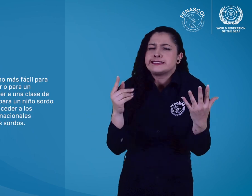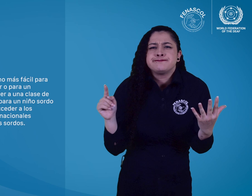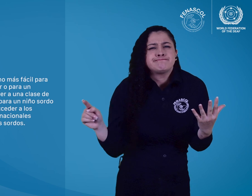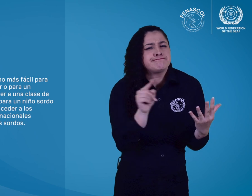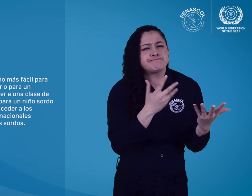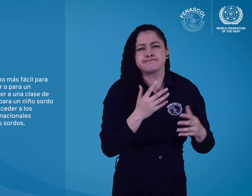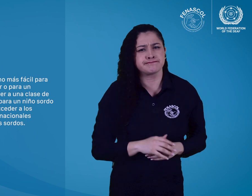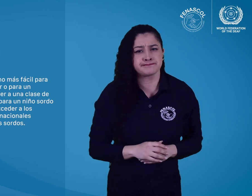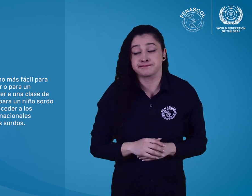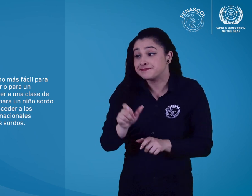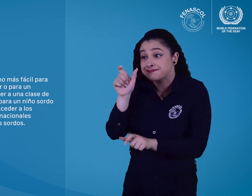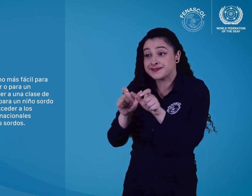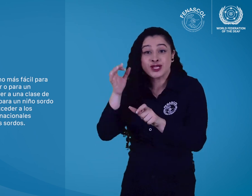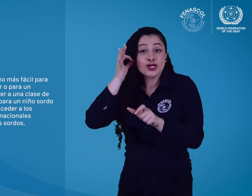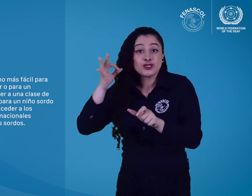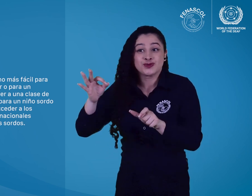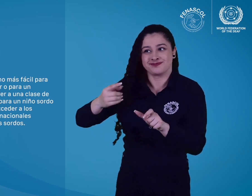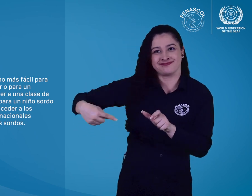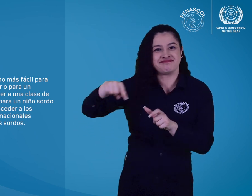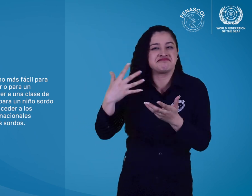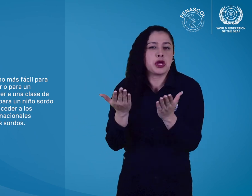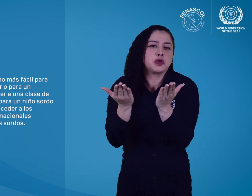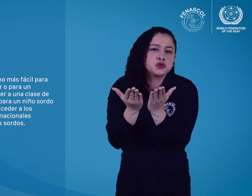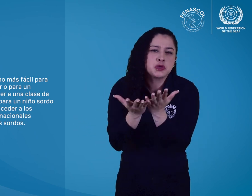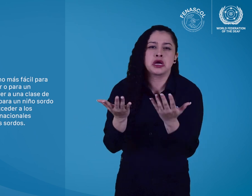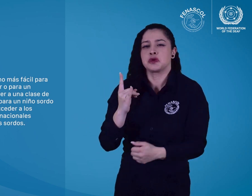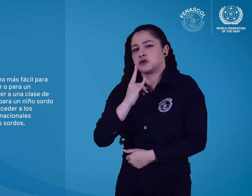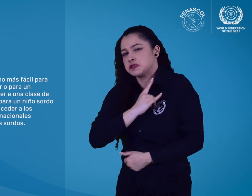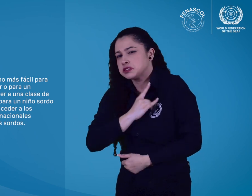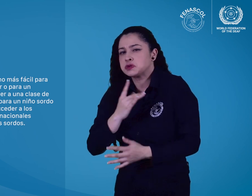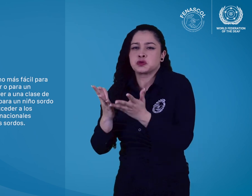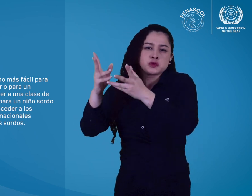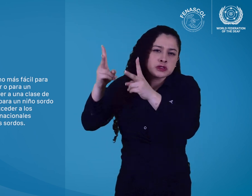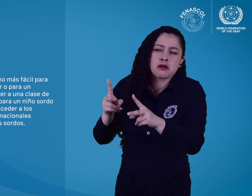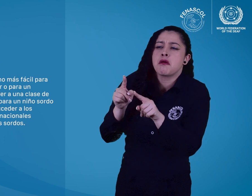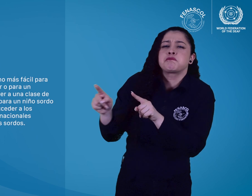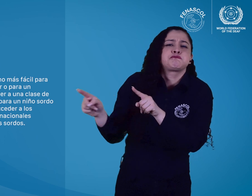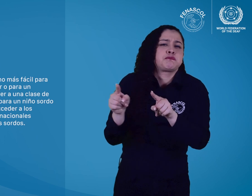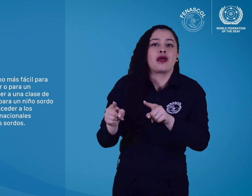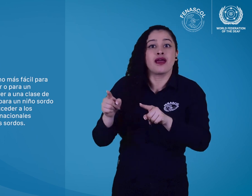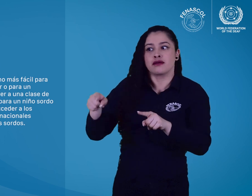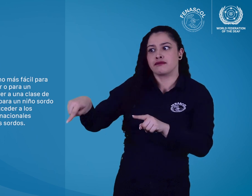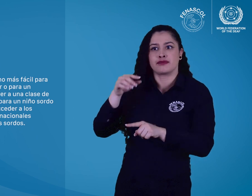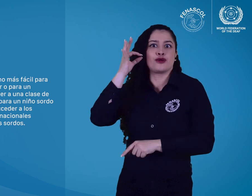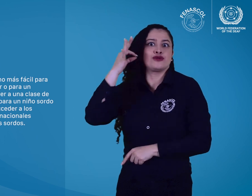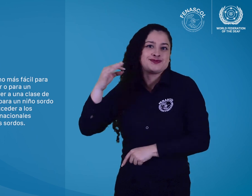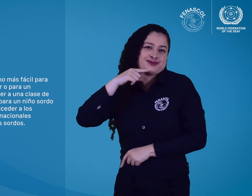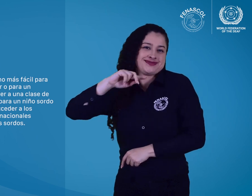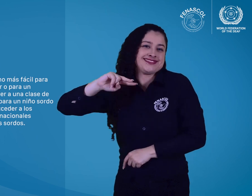En muchos contextos, es mucho más fácil para un niño oyente en edad escolar o